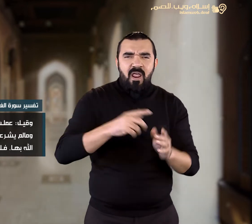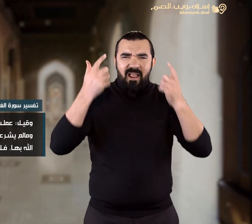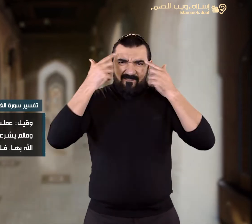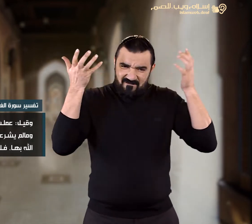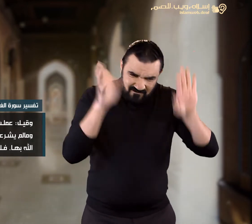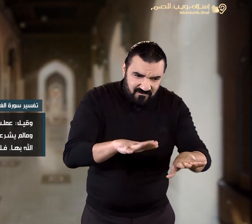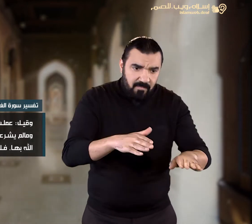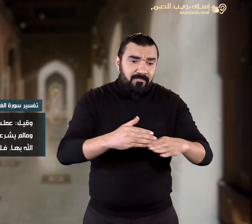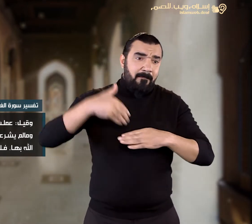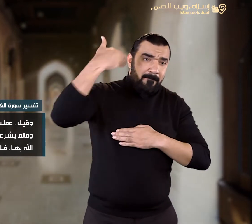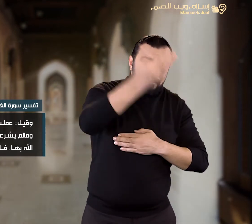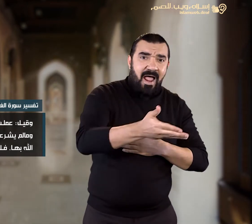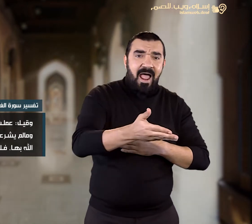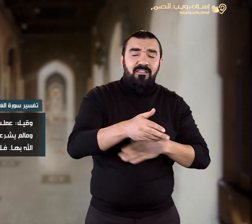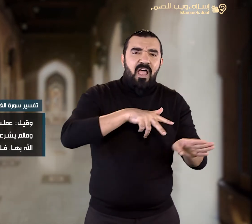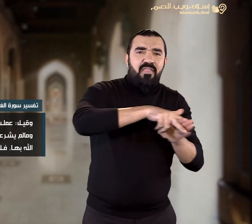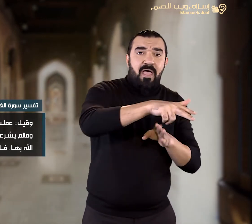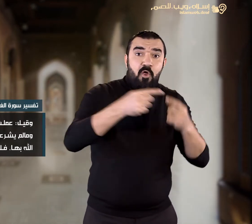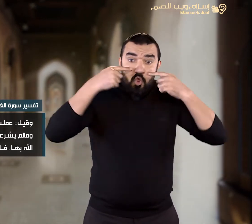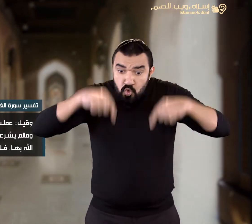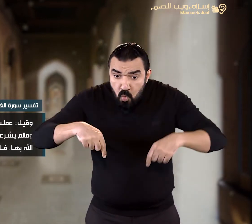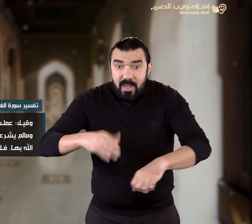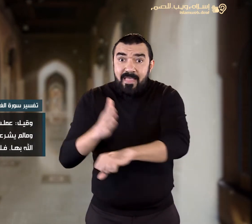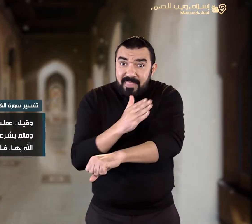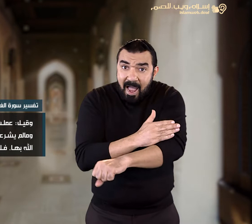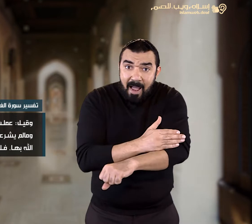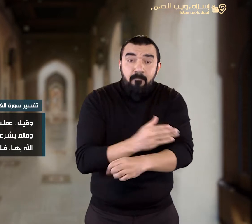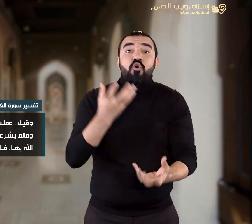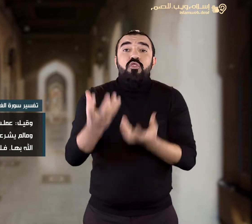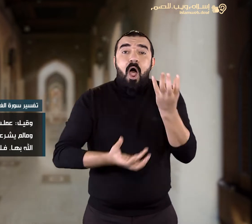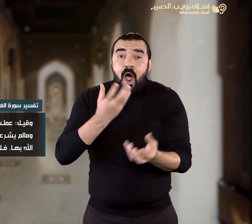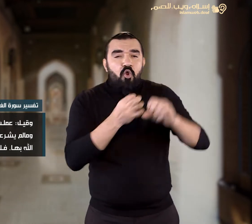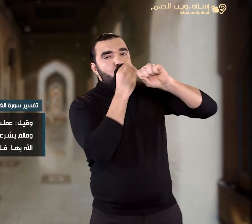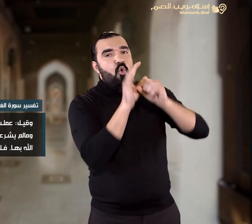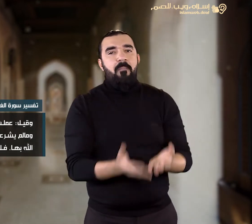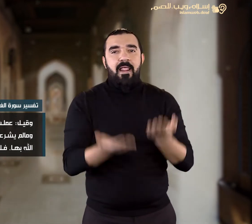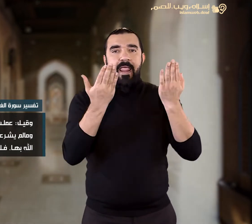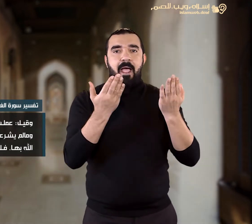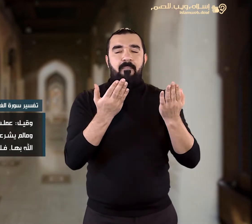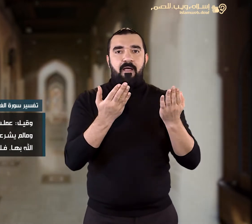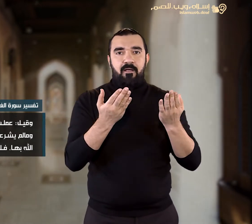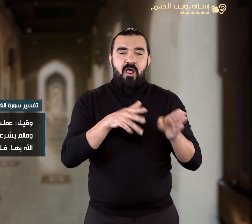فلا جزاء لها إلا التعب في الدنيا والنار يوم القيامة